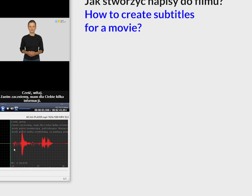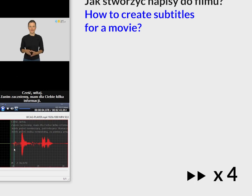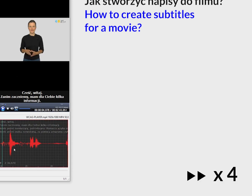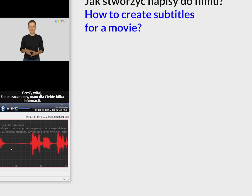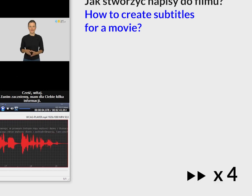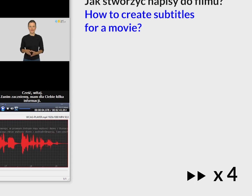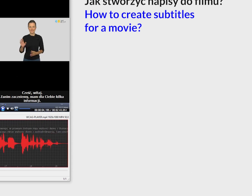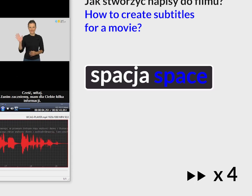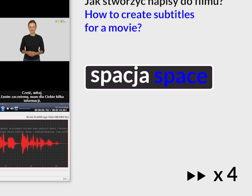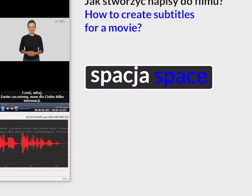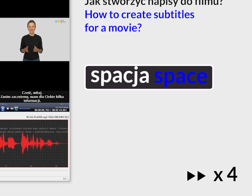Zobaczymy, wygląda Zapisz.